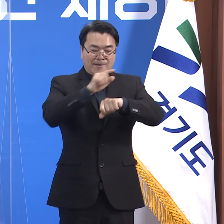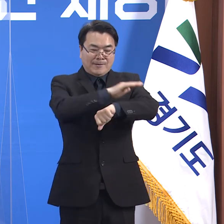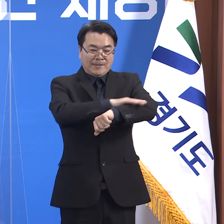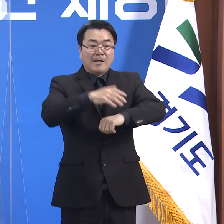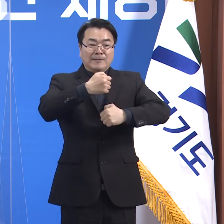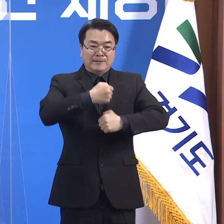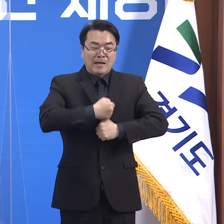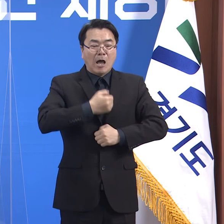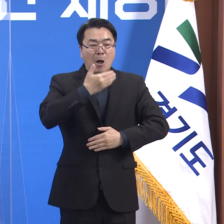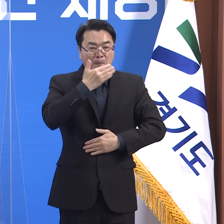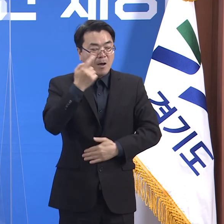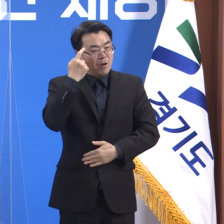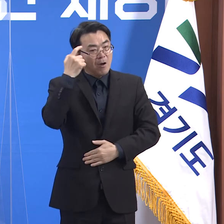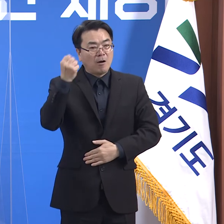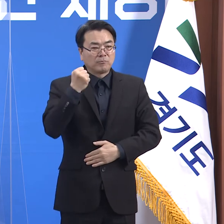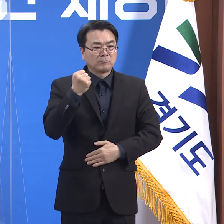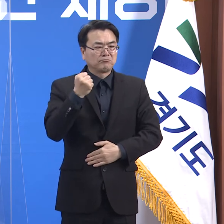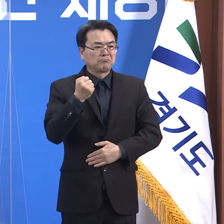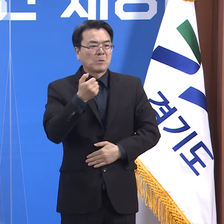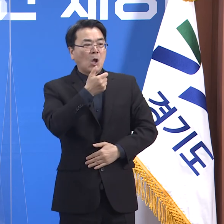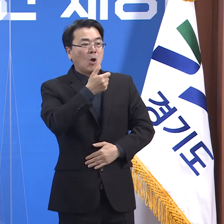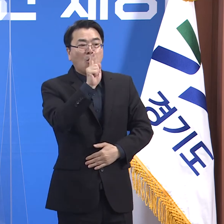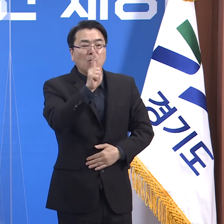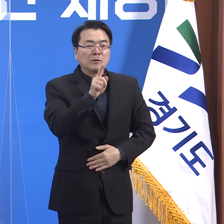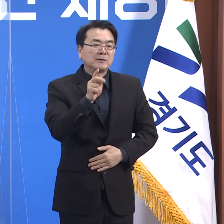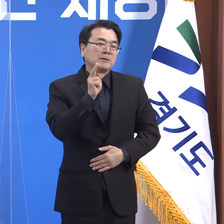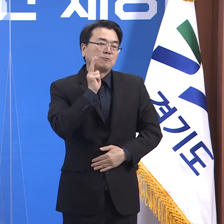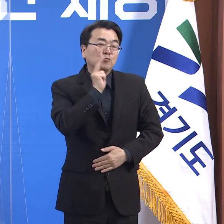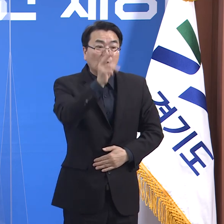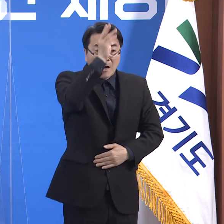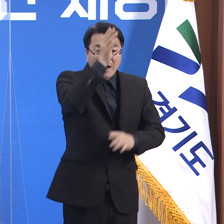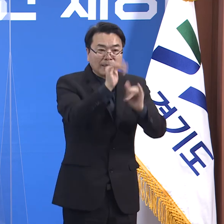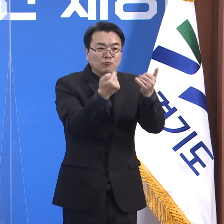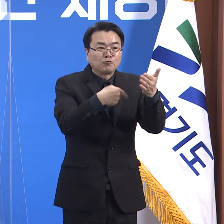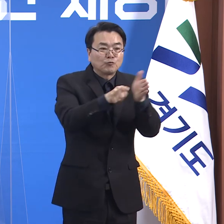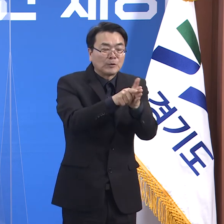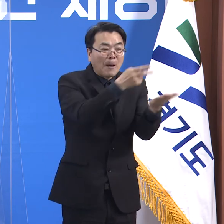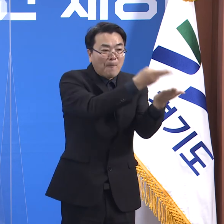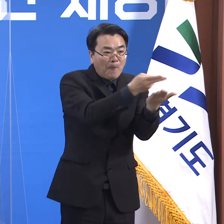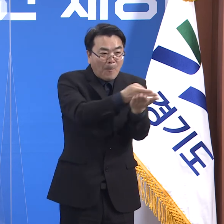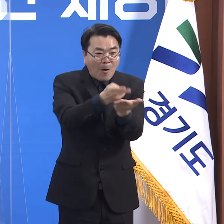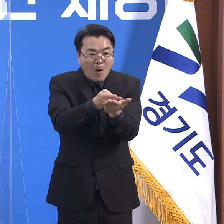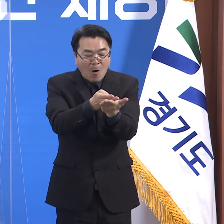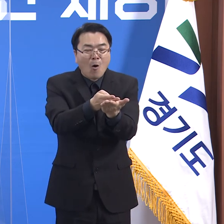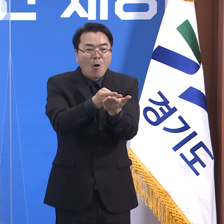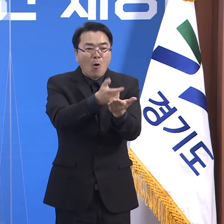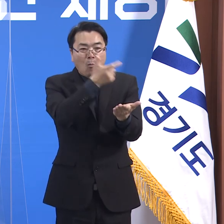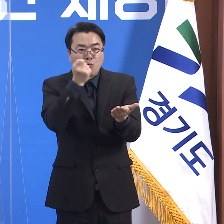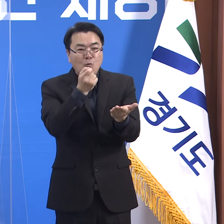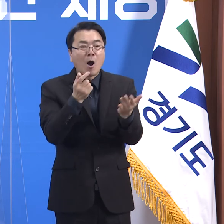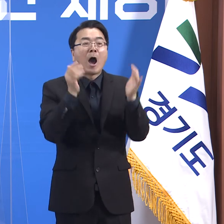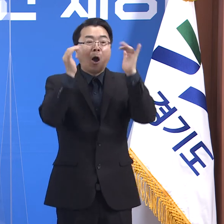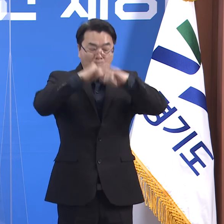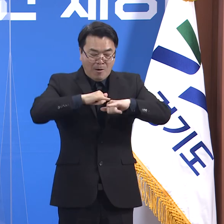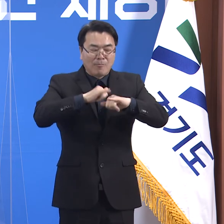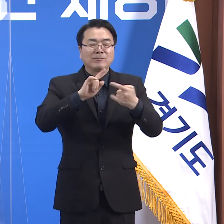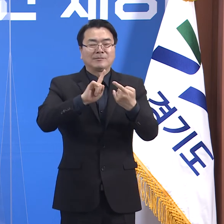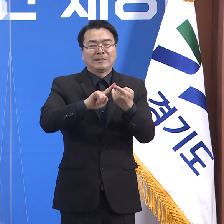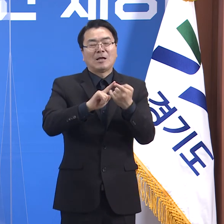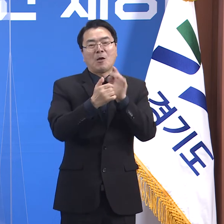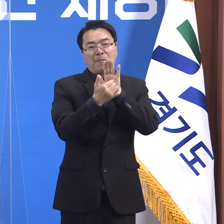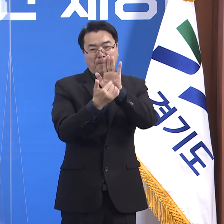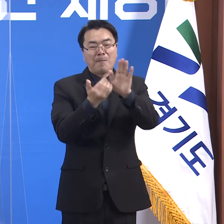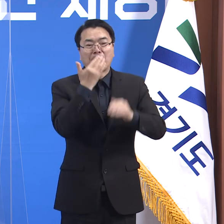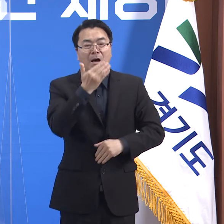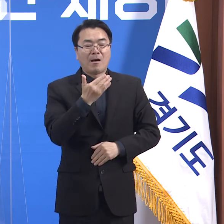있었고 부족한 중환자 치료 자원 소모를 효율적으로 막아내고 있습니다. 이러한 선한 효과가